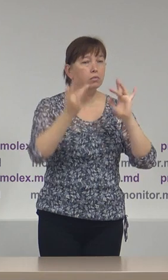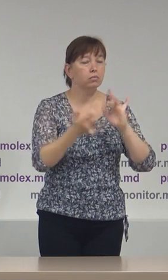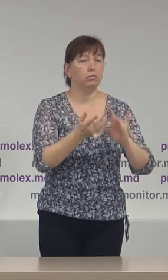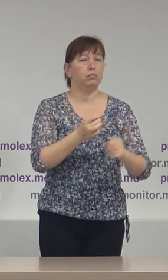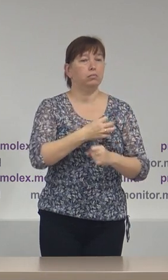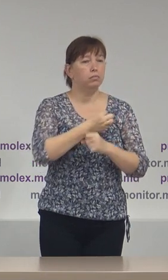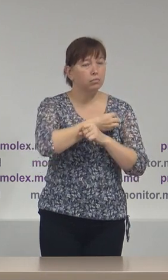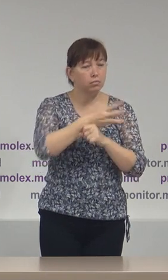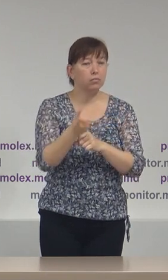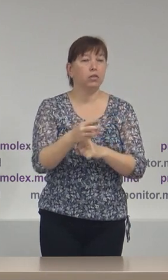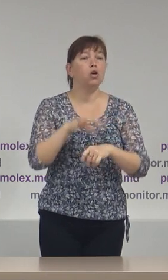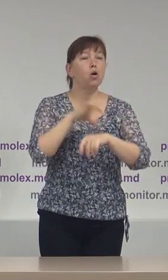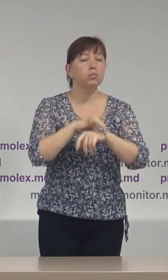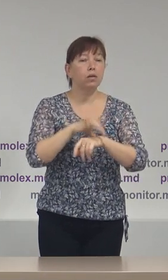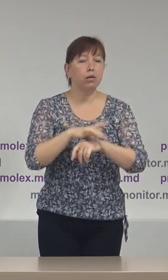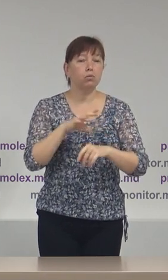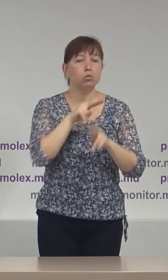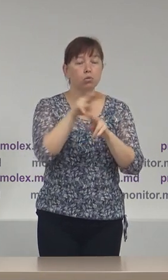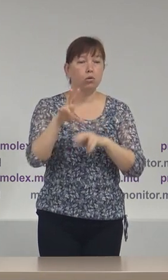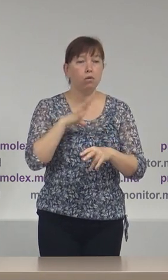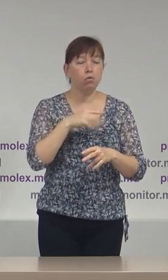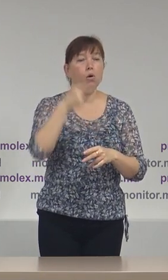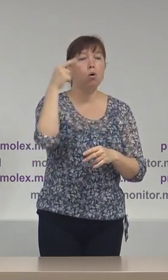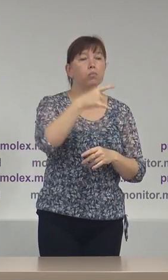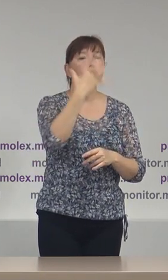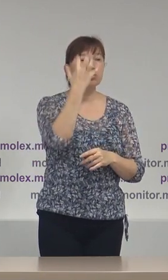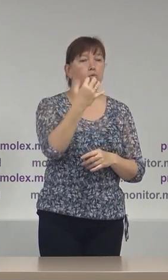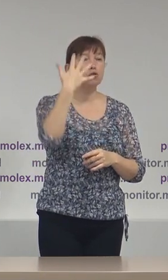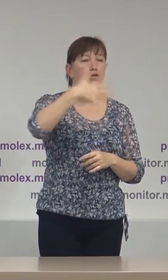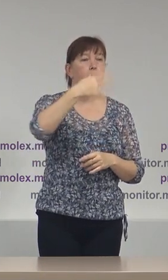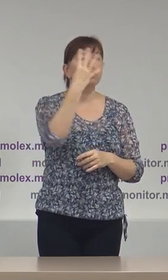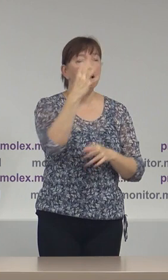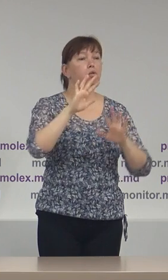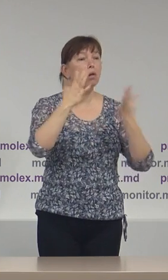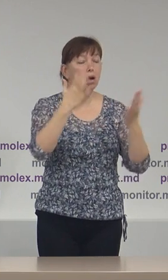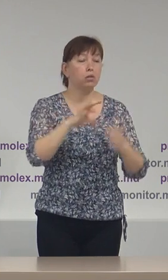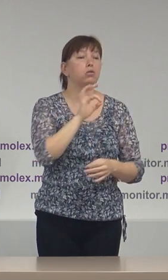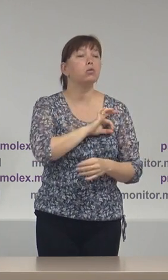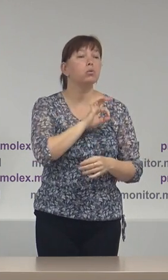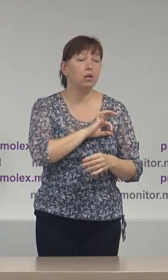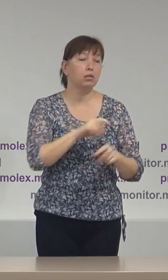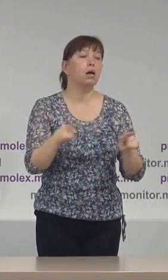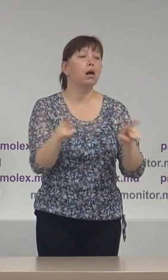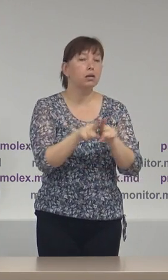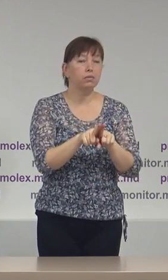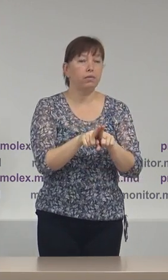De către observători au fost atestate cel puțin 1554 cazuri de utilizare astfel